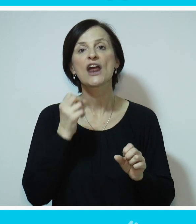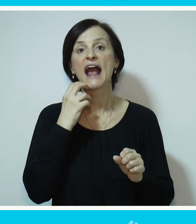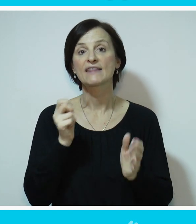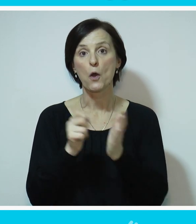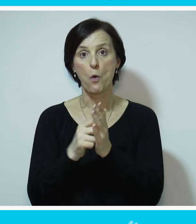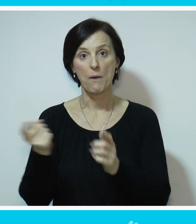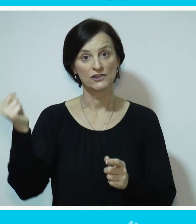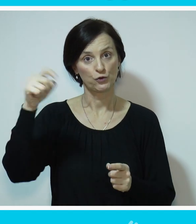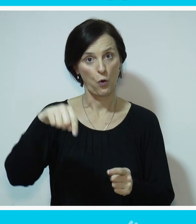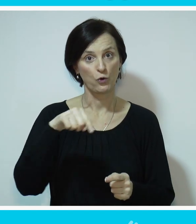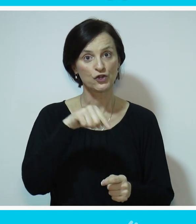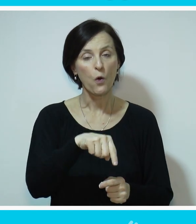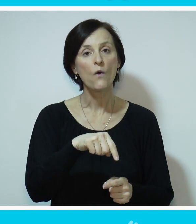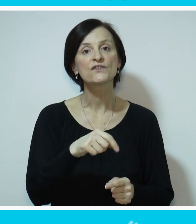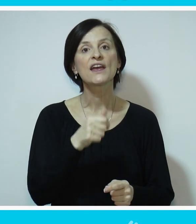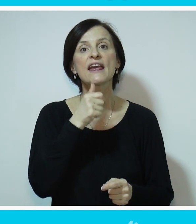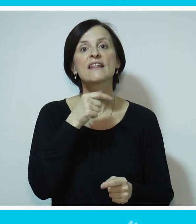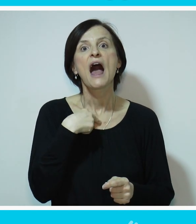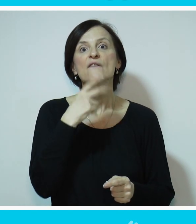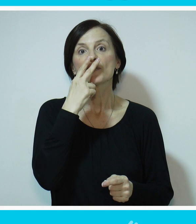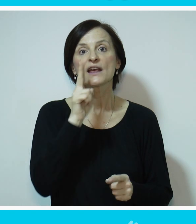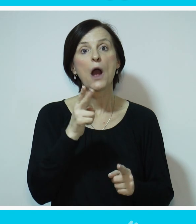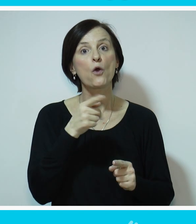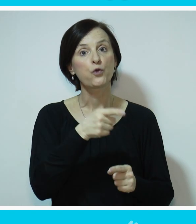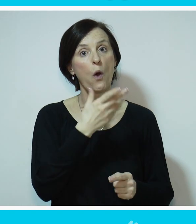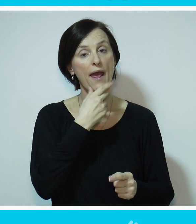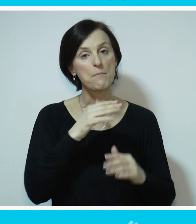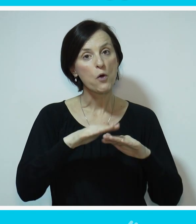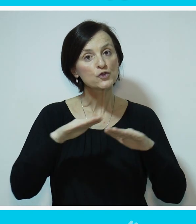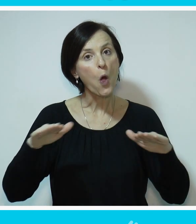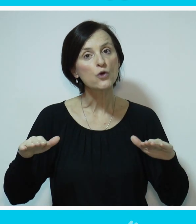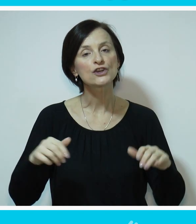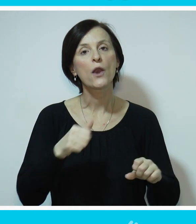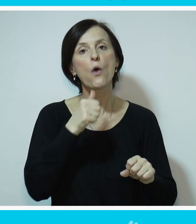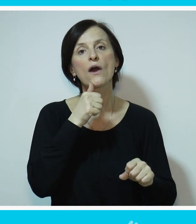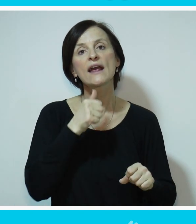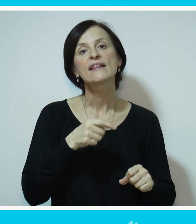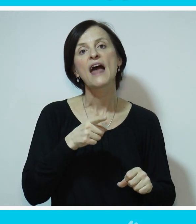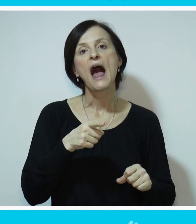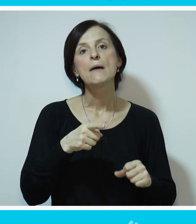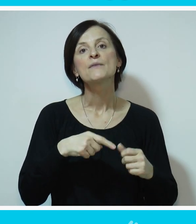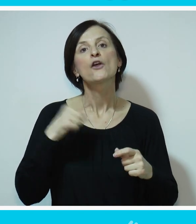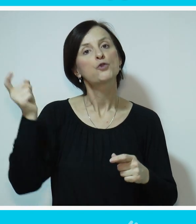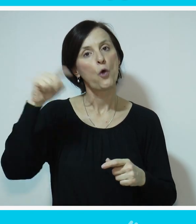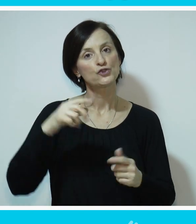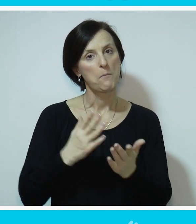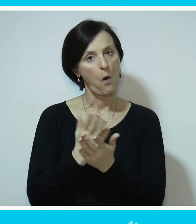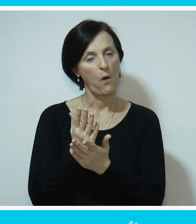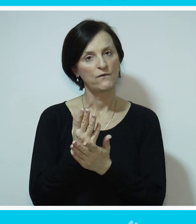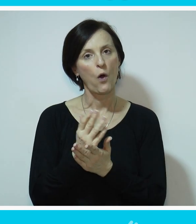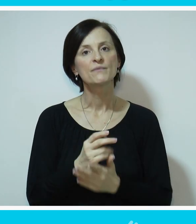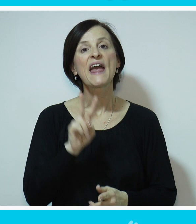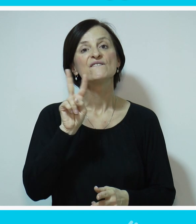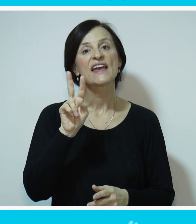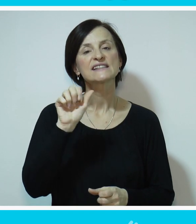kupac uđe na odelenje da ga zasteniš sa tom kako si lepo složio, da ga uslužiš, da nam dođe i drugi put.